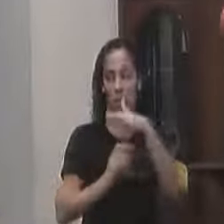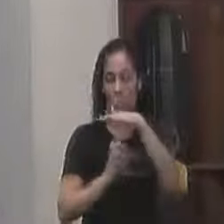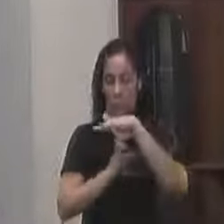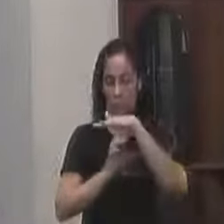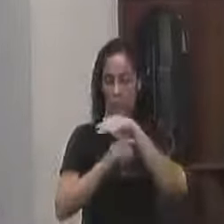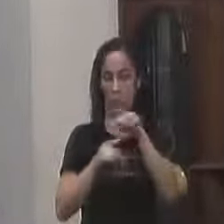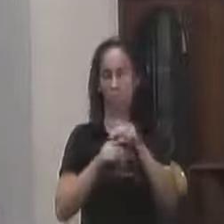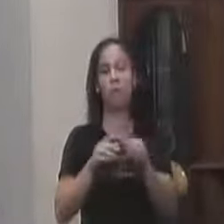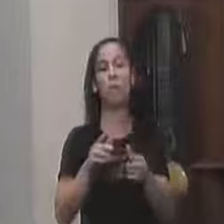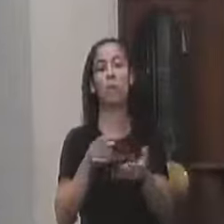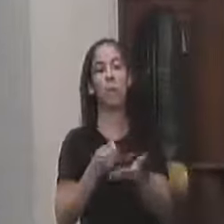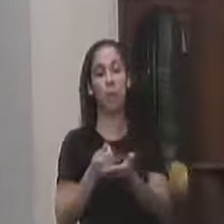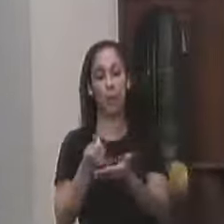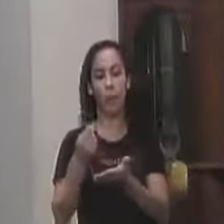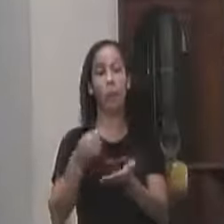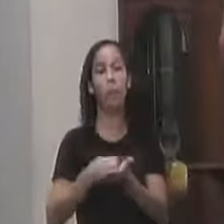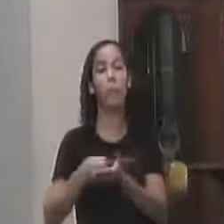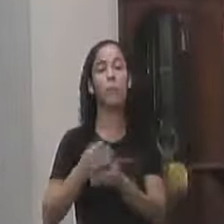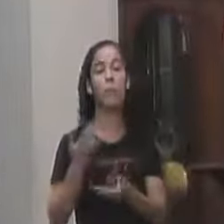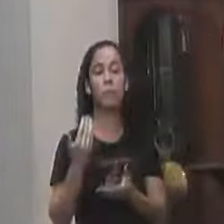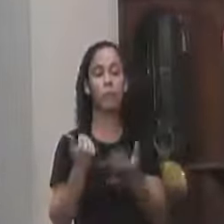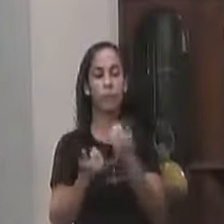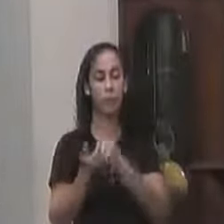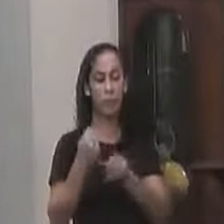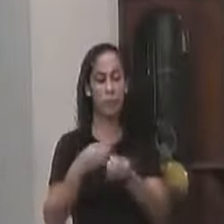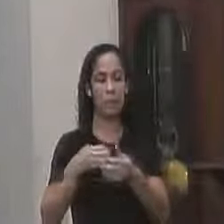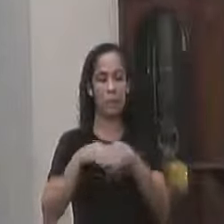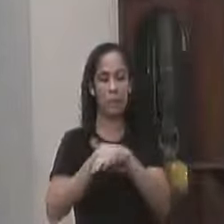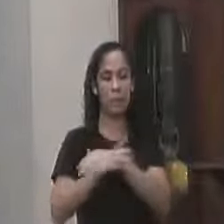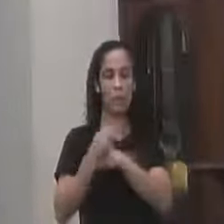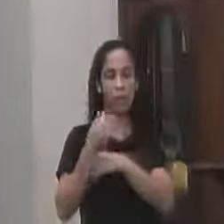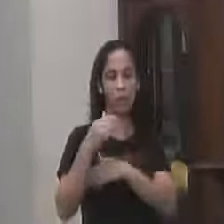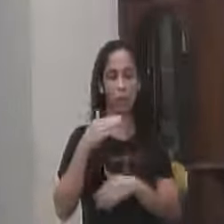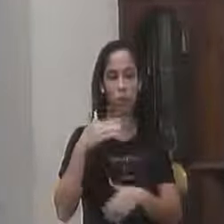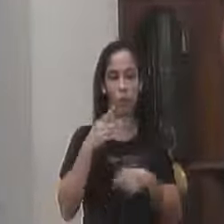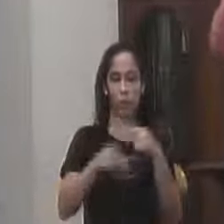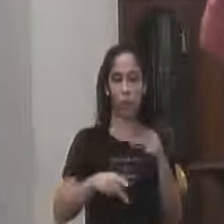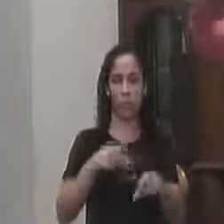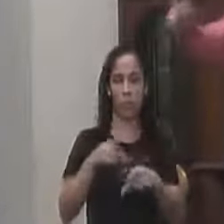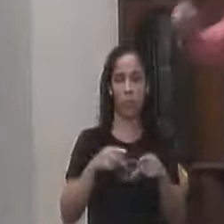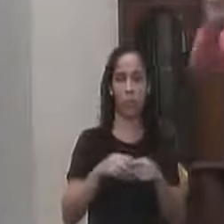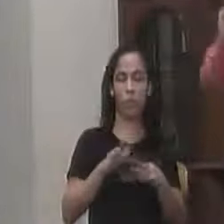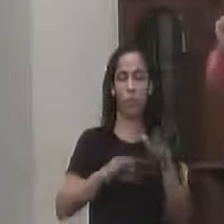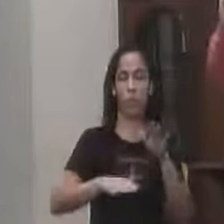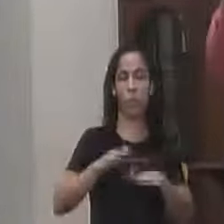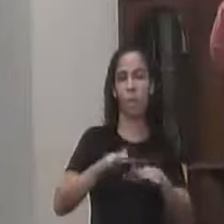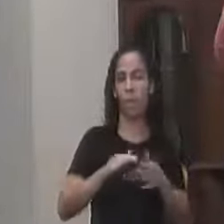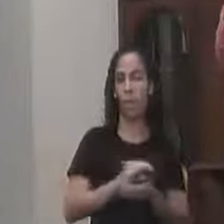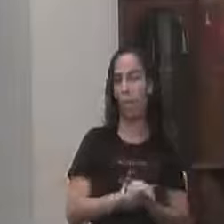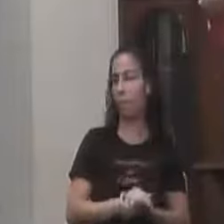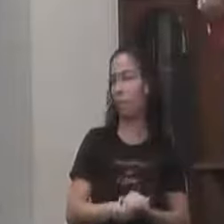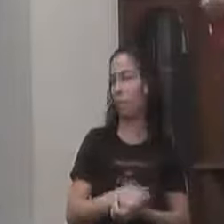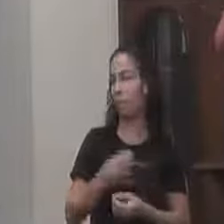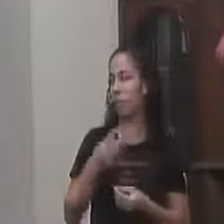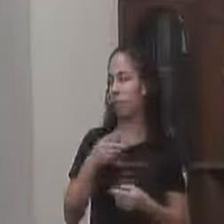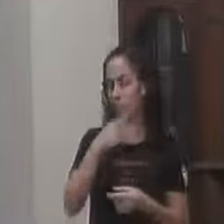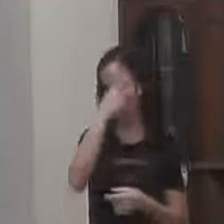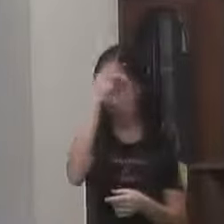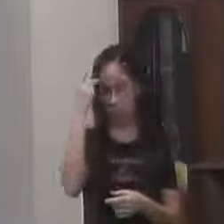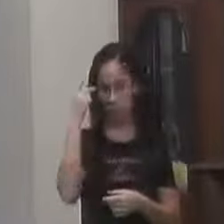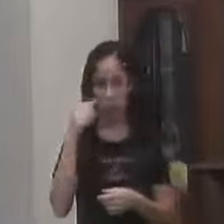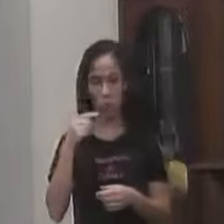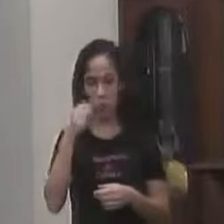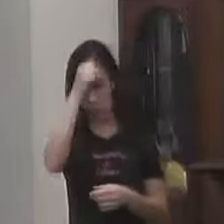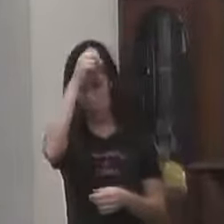empresas Sim Porque é dinheiro Que é para ser revertido E melhoria para a população E as vezes Você entregando Para a iniciativa